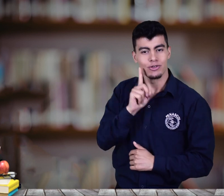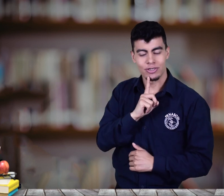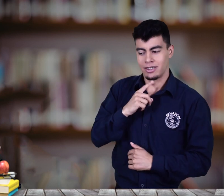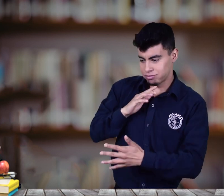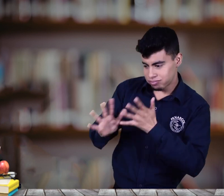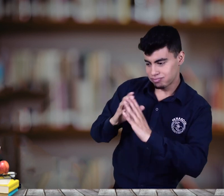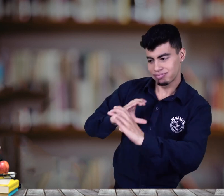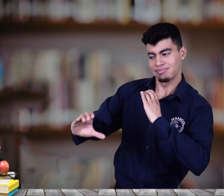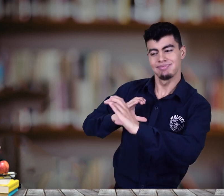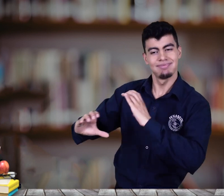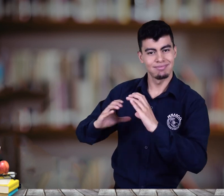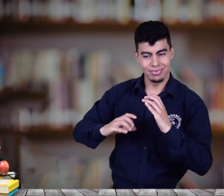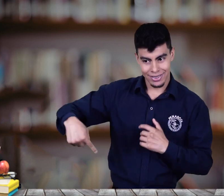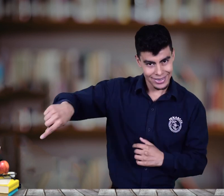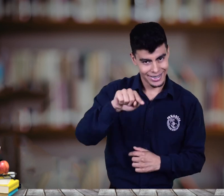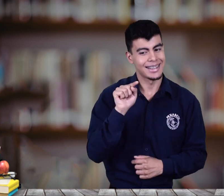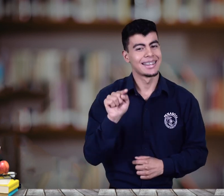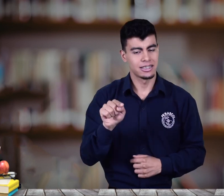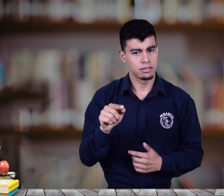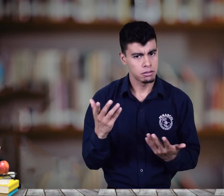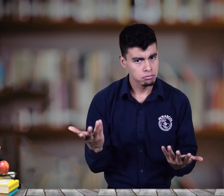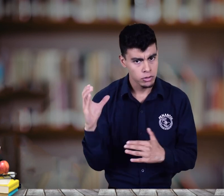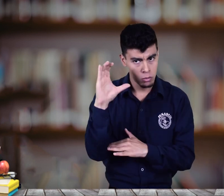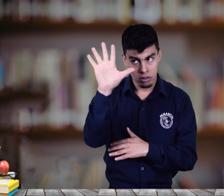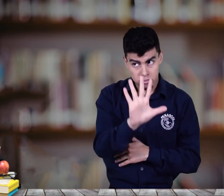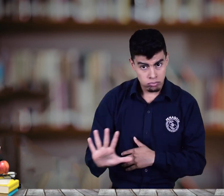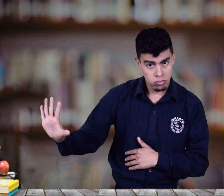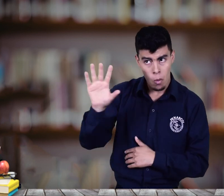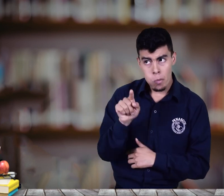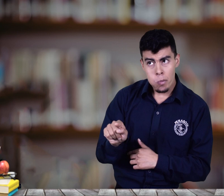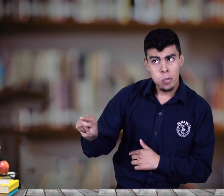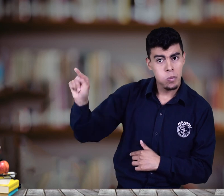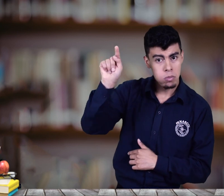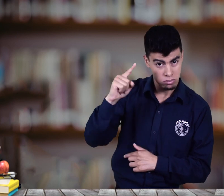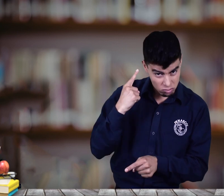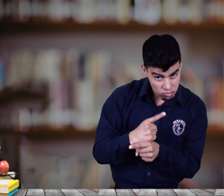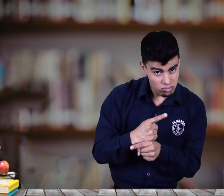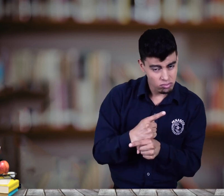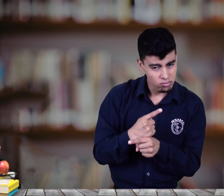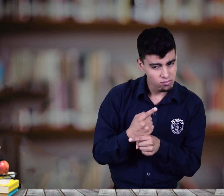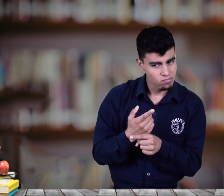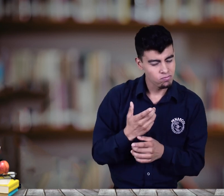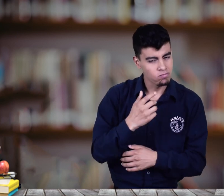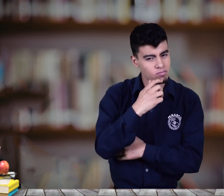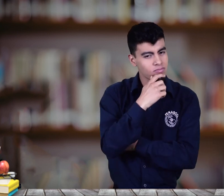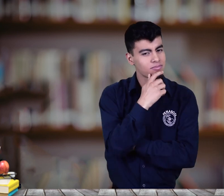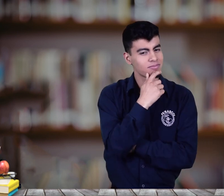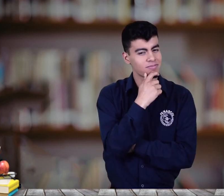aprendizaje y la lengua de señas por parte de los padres de hijos sordos. Pero entonces, ¿será que en el país